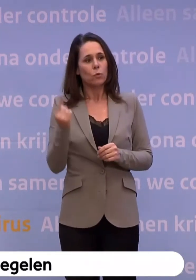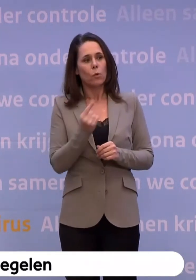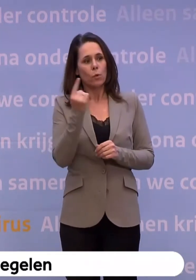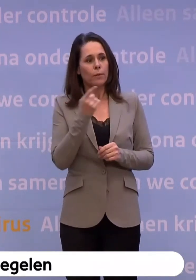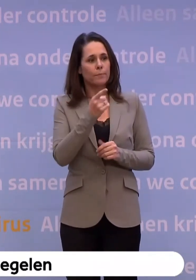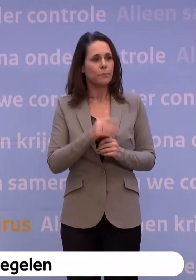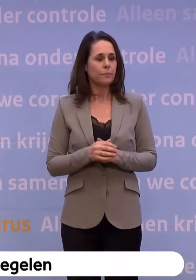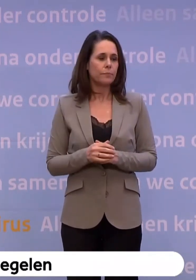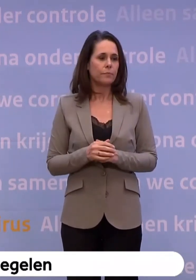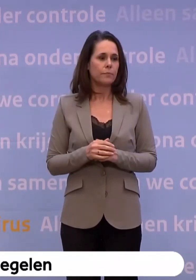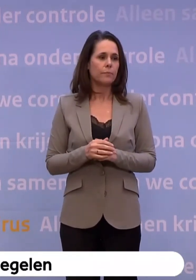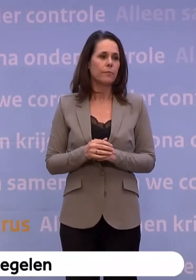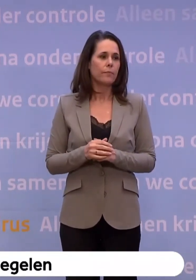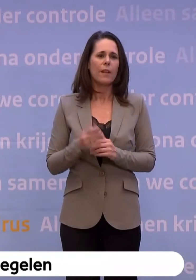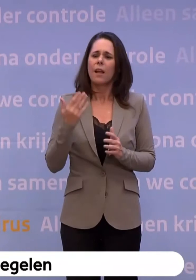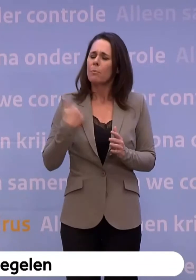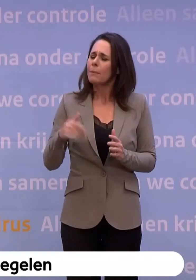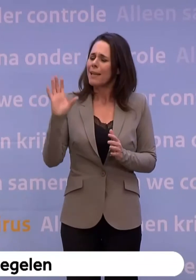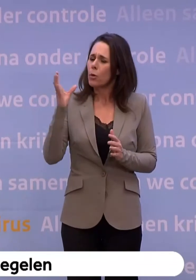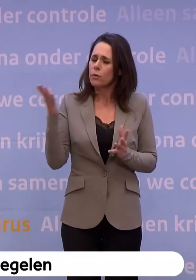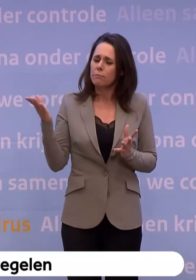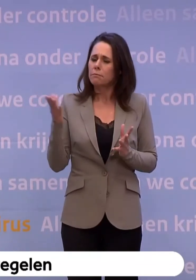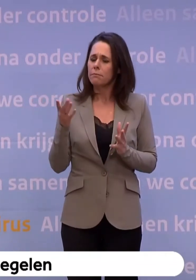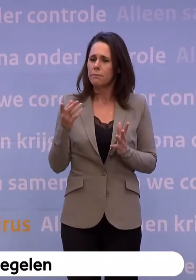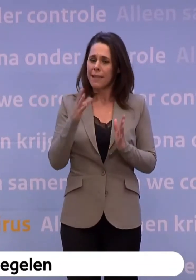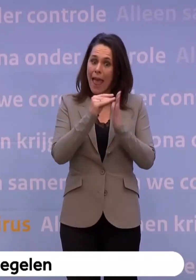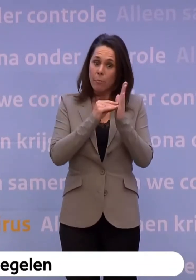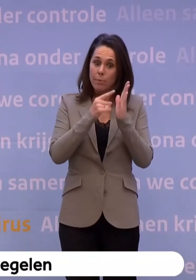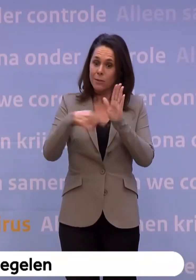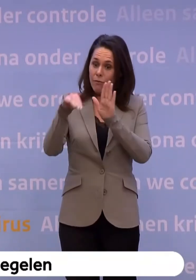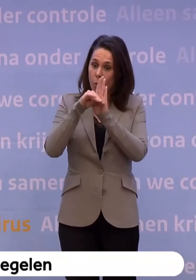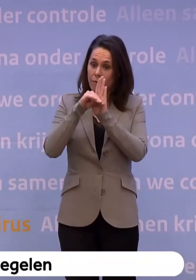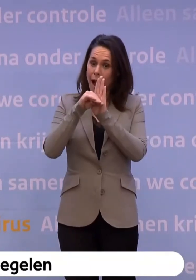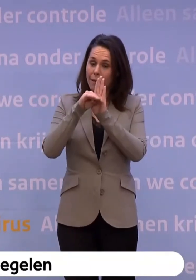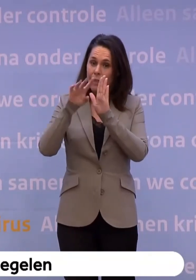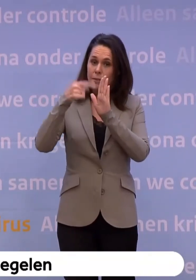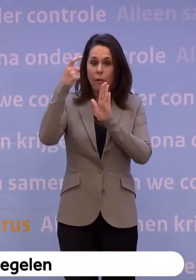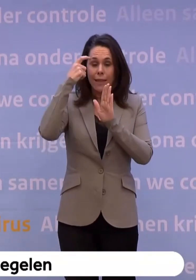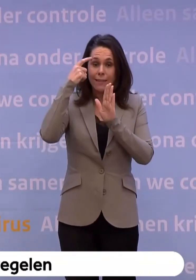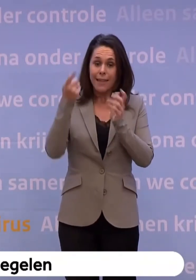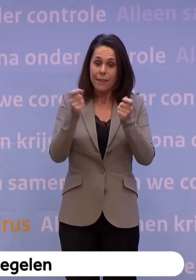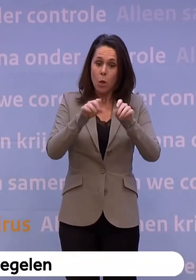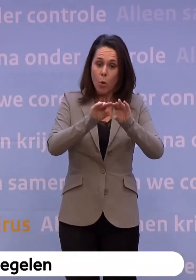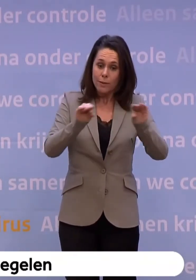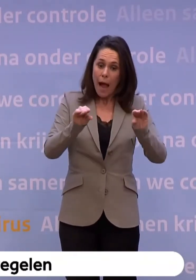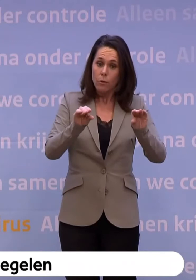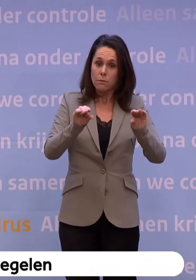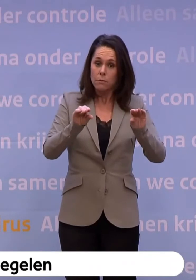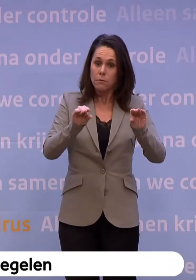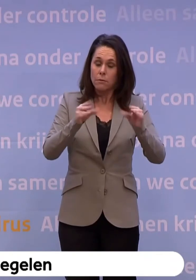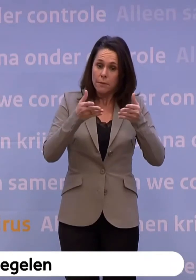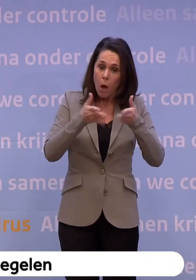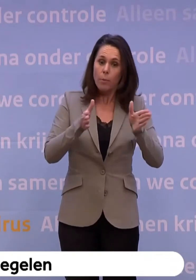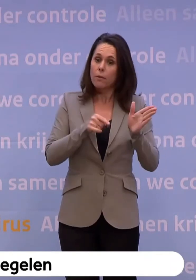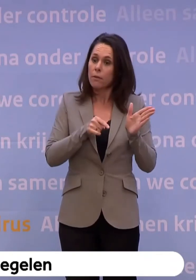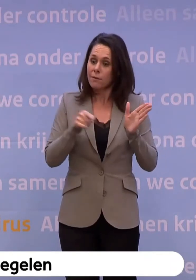Meneer Rutte, is die app dan een soort voorwaarde... ...om van de intelligente lockdown af te kunnen? Op dit moment is het duidelijk